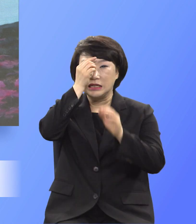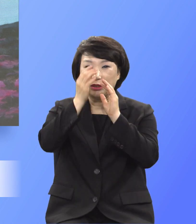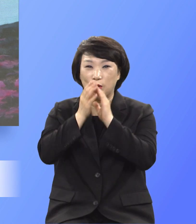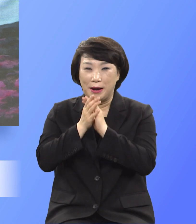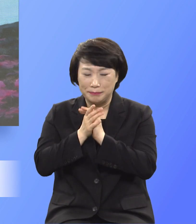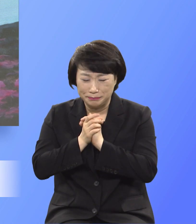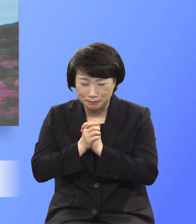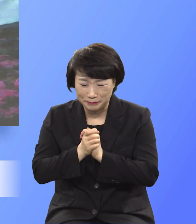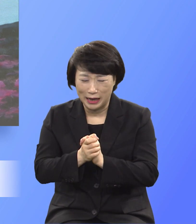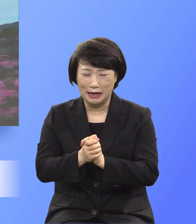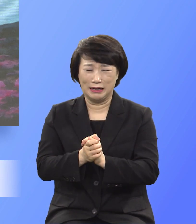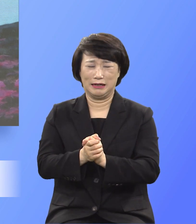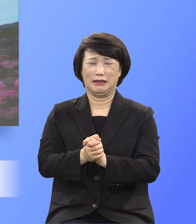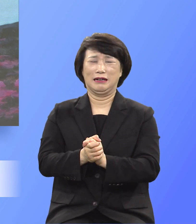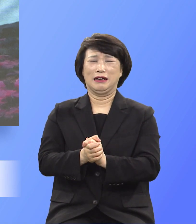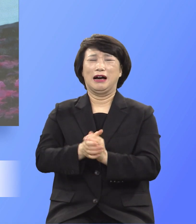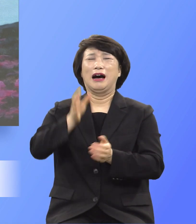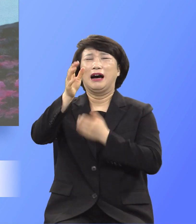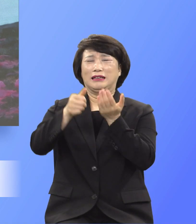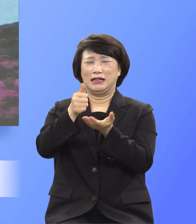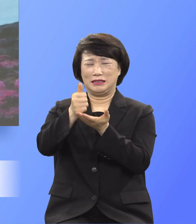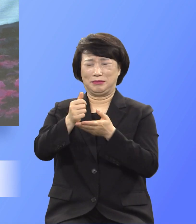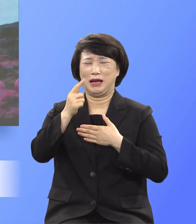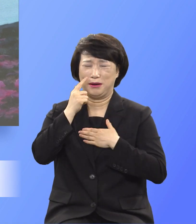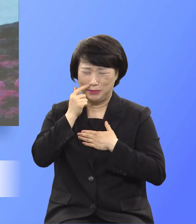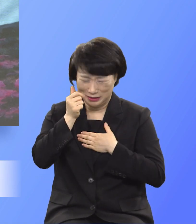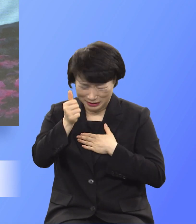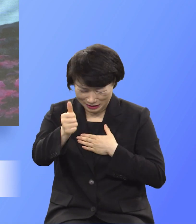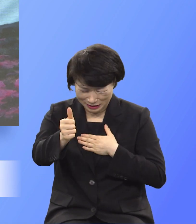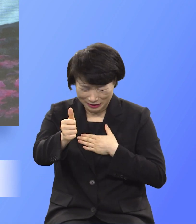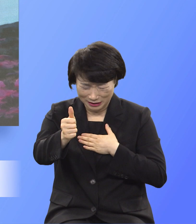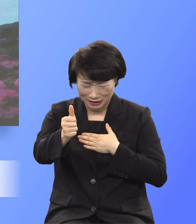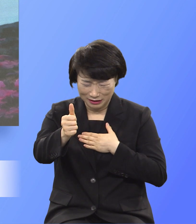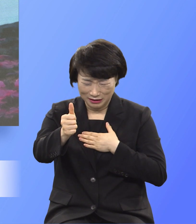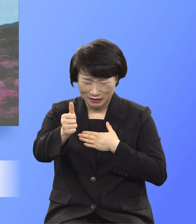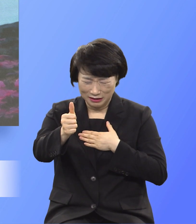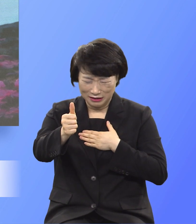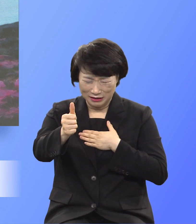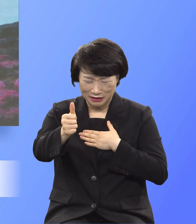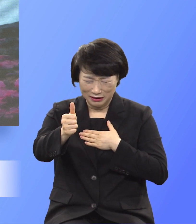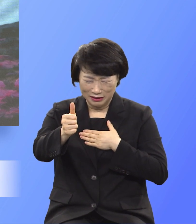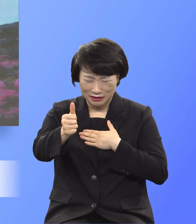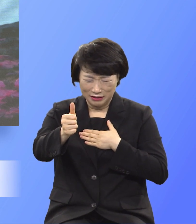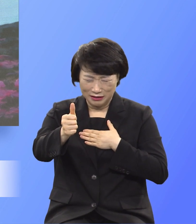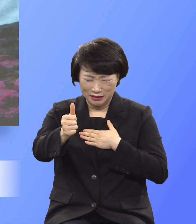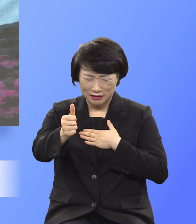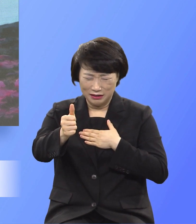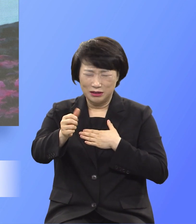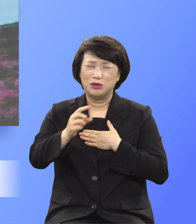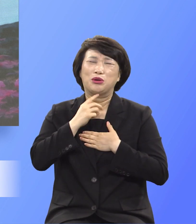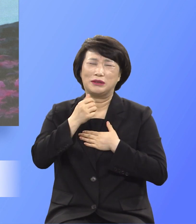하나님 우리 아버지 자기 독생자를